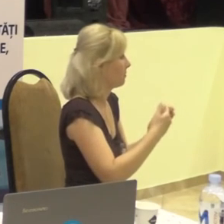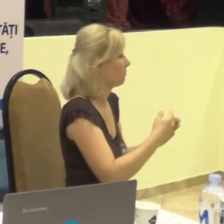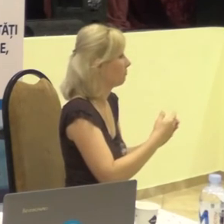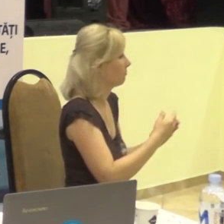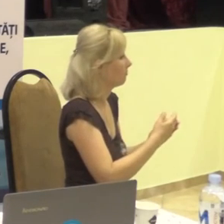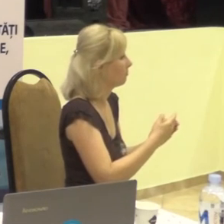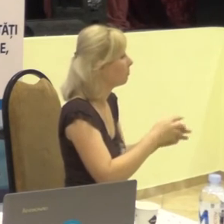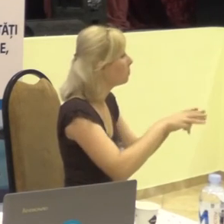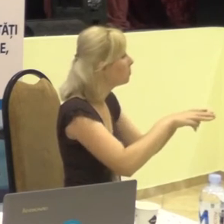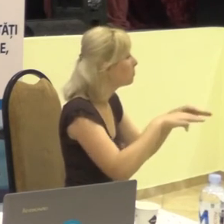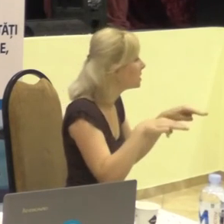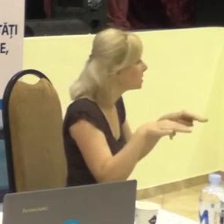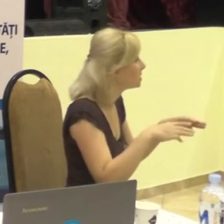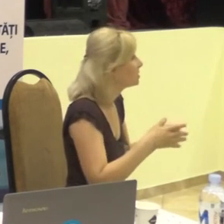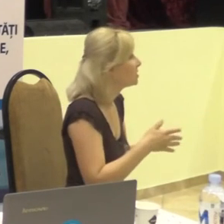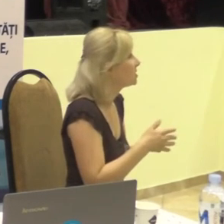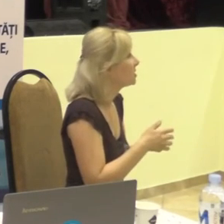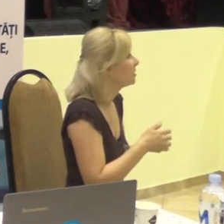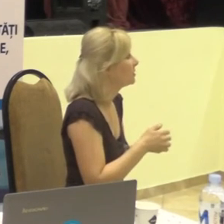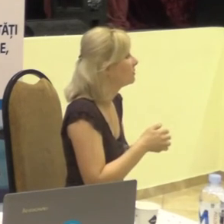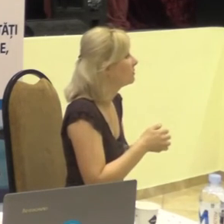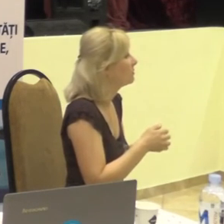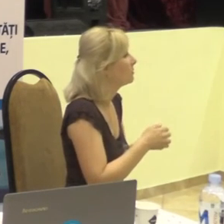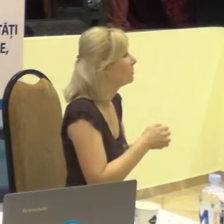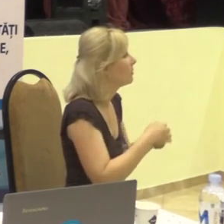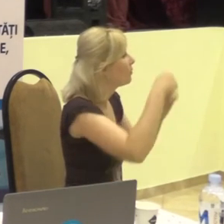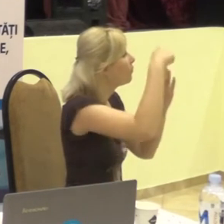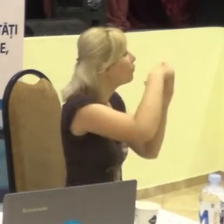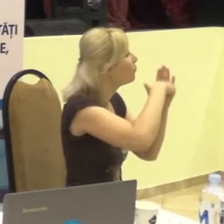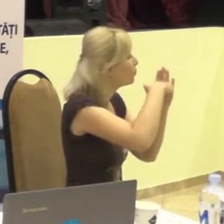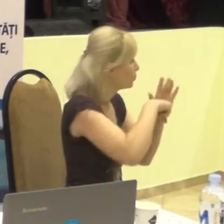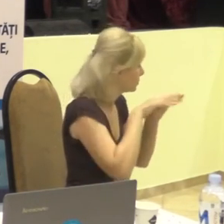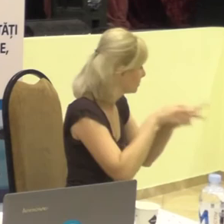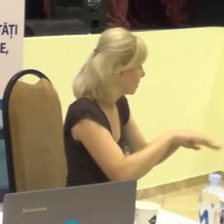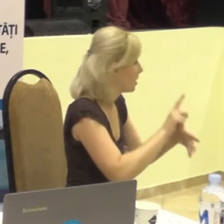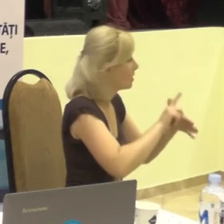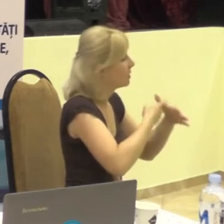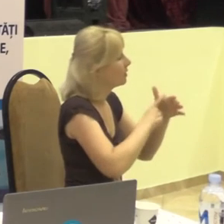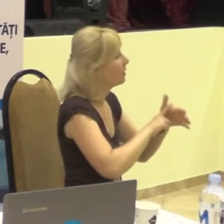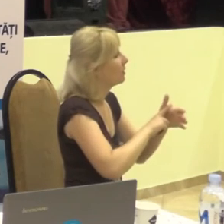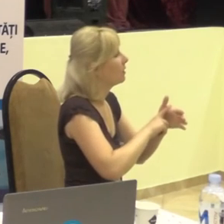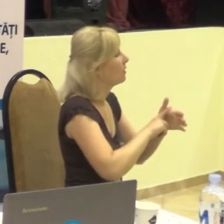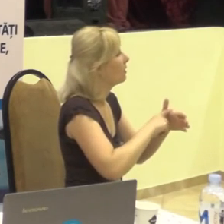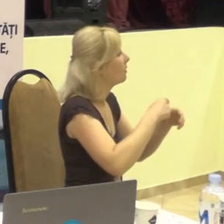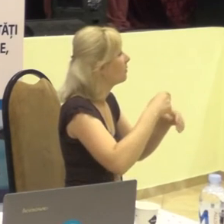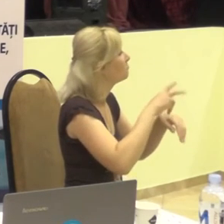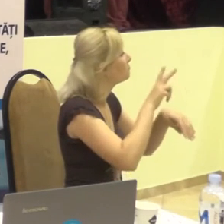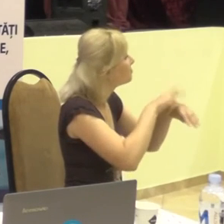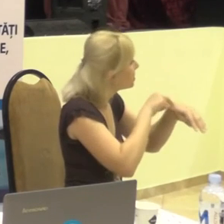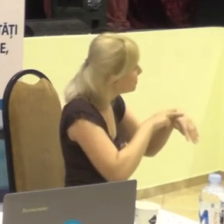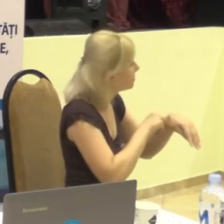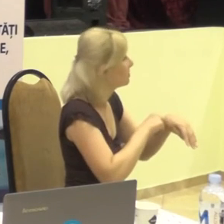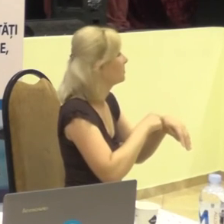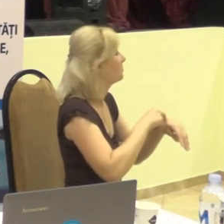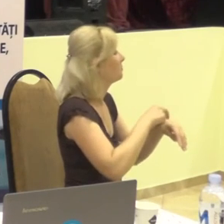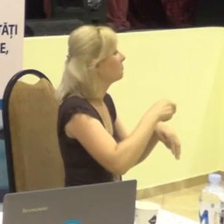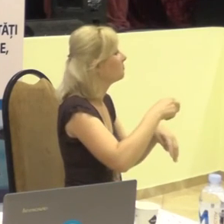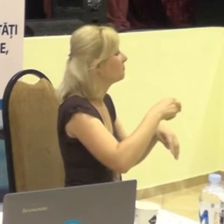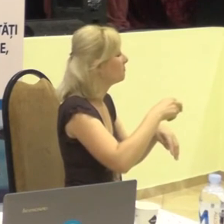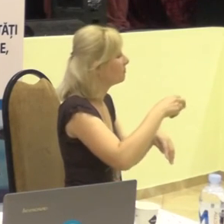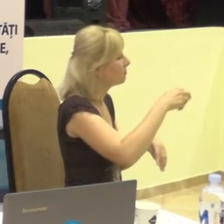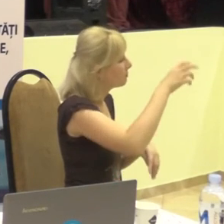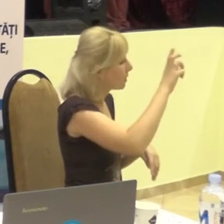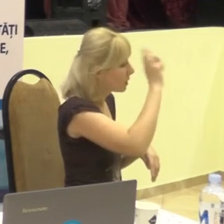Ministerul de interne sau cu Sistemul Penitenciar sau cu Ministerul Justiției, este